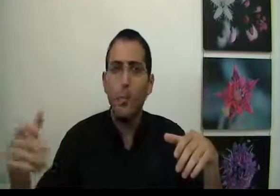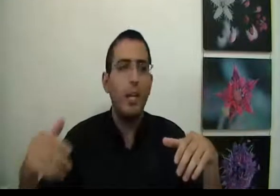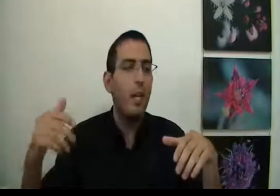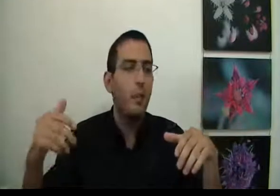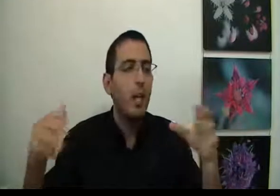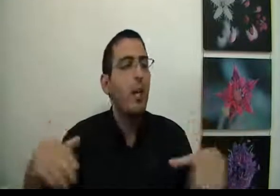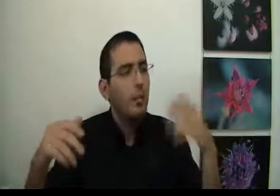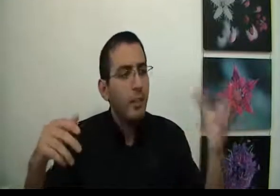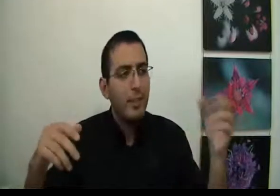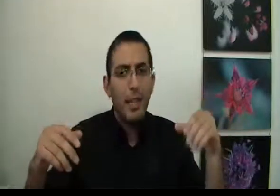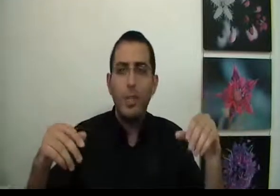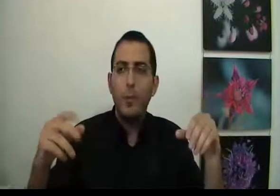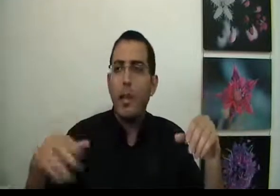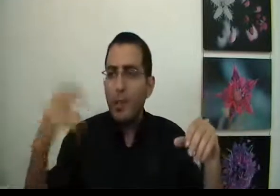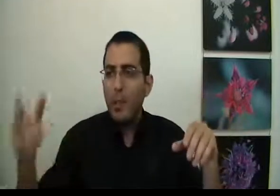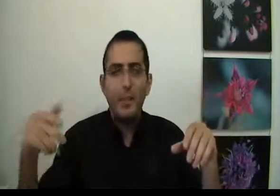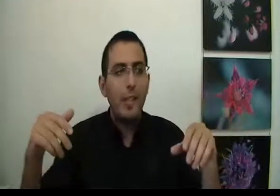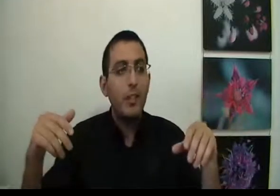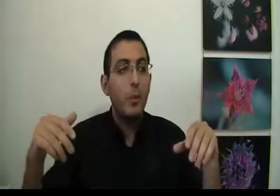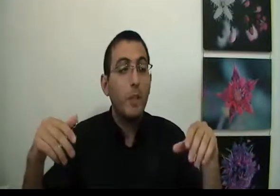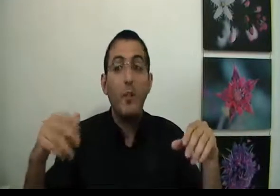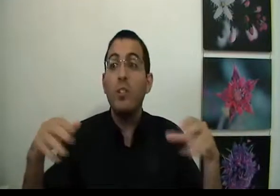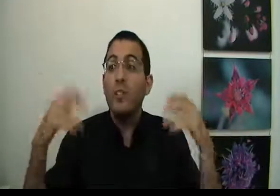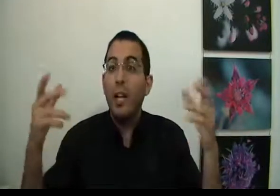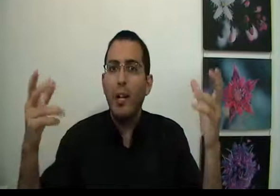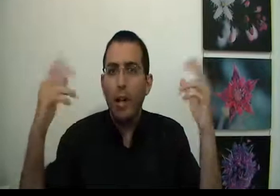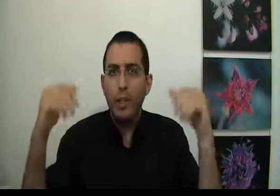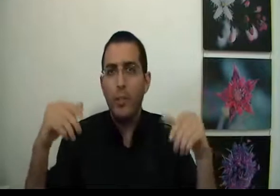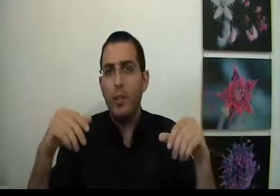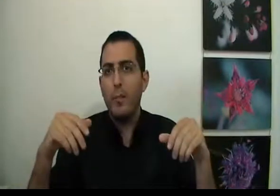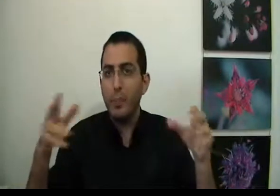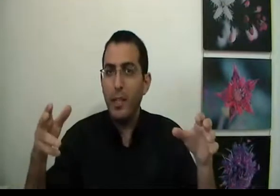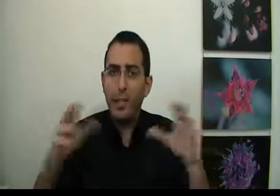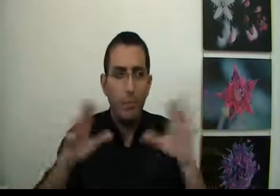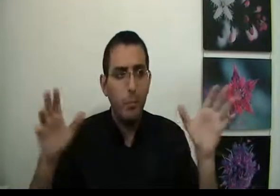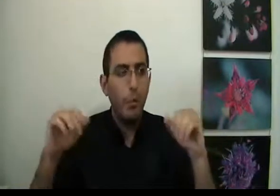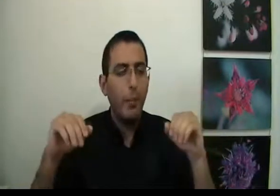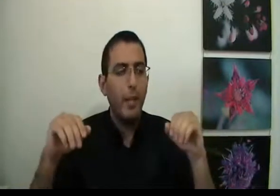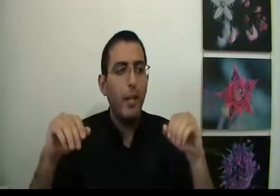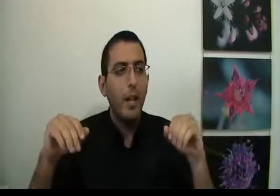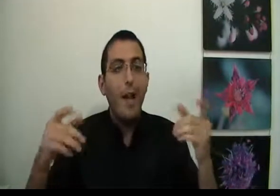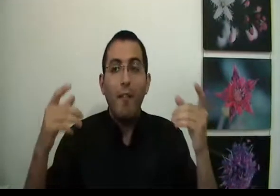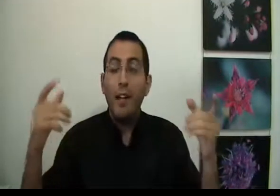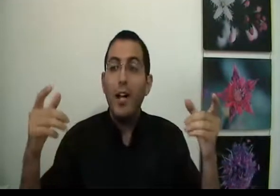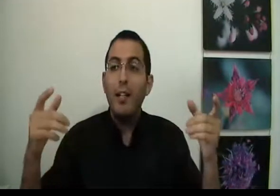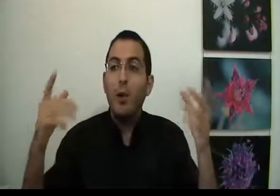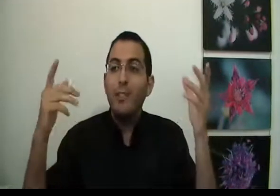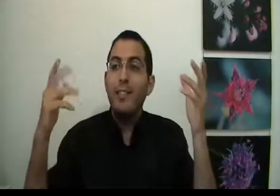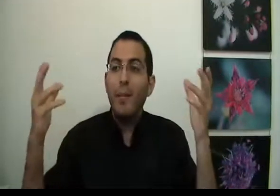אותן תנסה להגשים אותן, תתאמץ להגשים אותן אפילו תפחד לא להגשים אותן בסדר? מקובל אבל כל זה זה רק